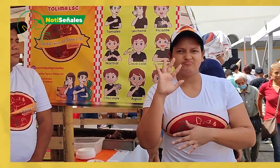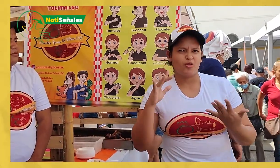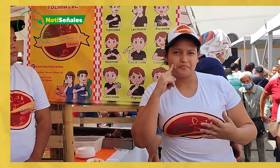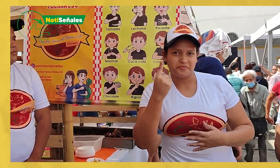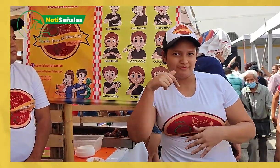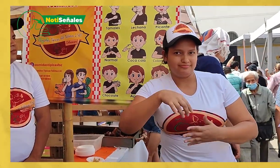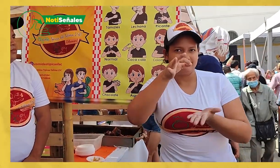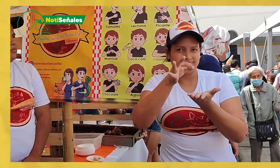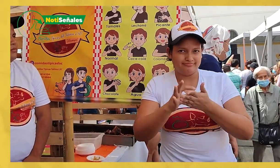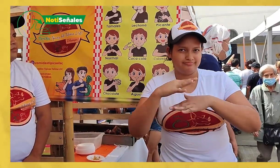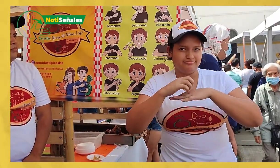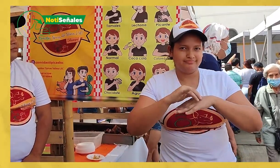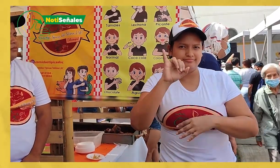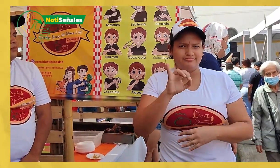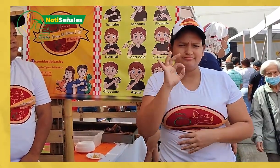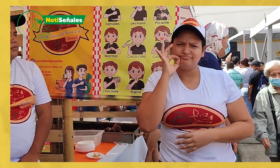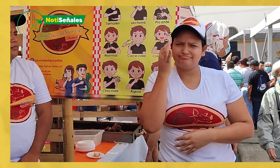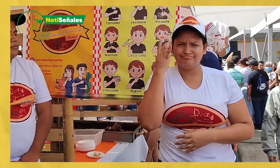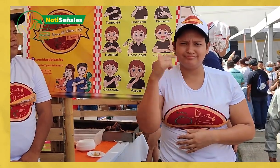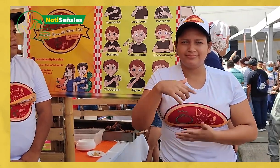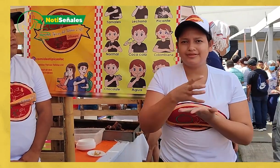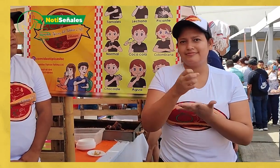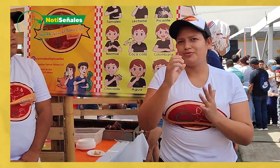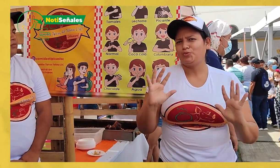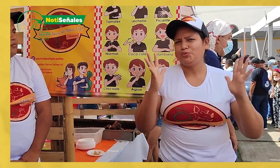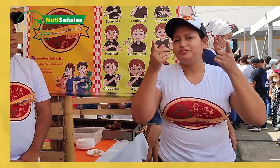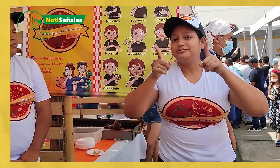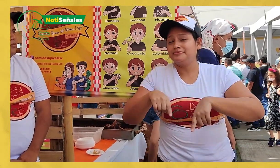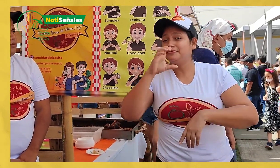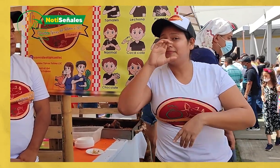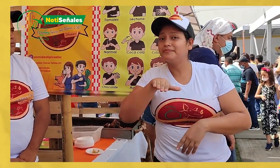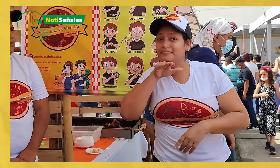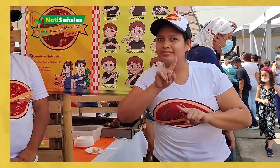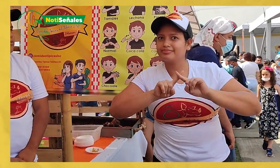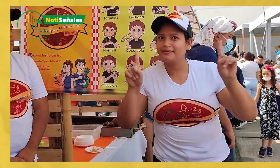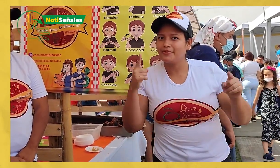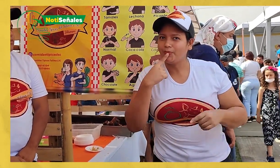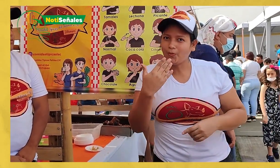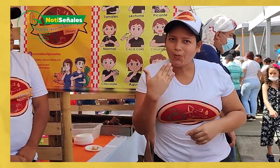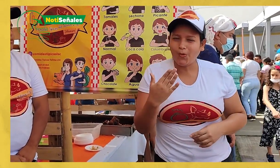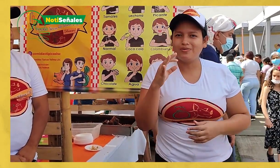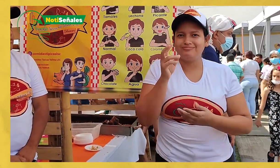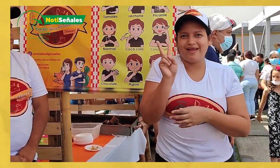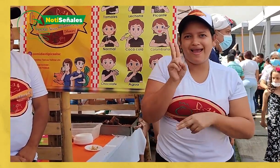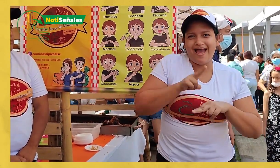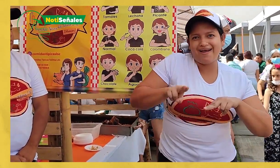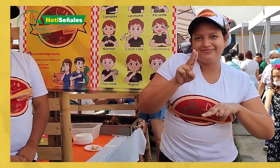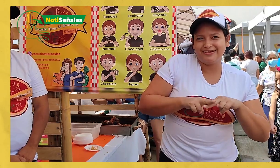en la capital del Tolima, estamos en el marco de este festival. Vendemos tamales, lechona, comida